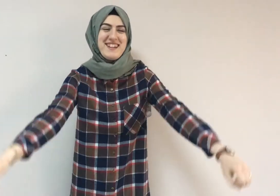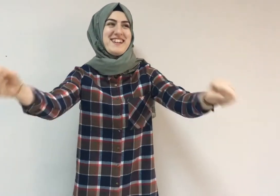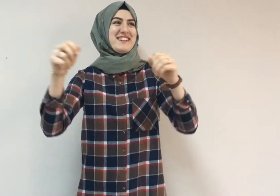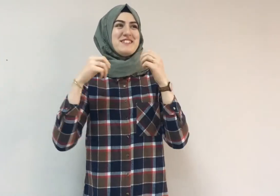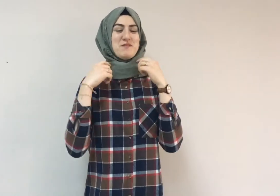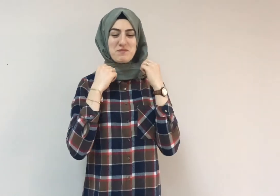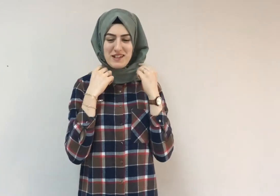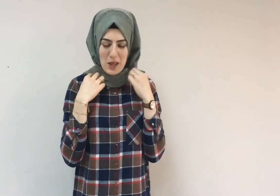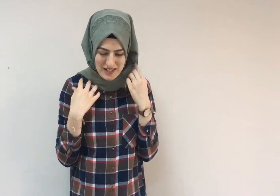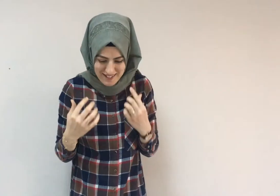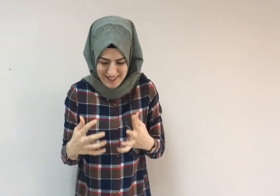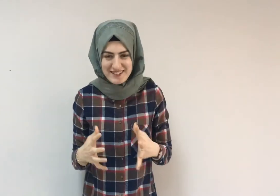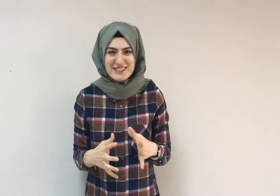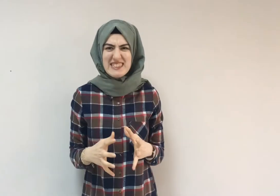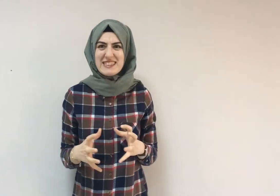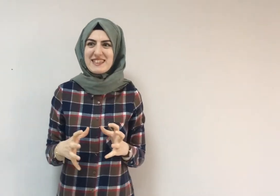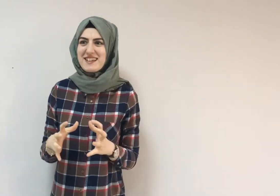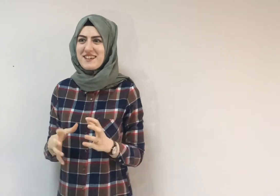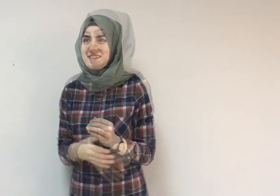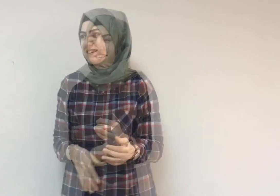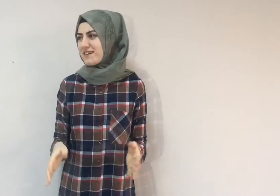Let's go